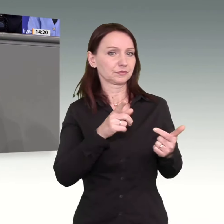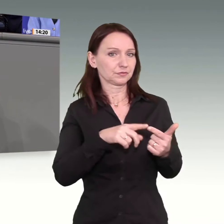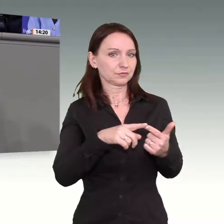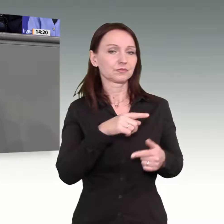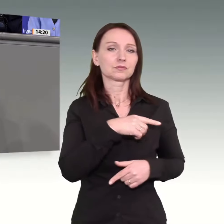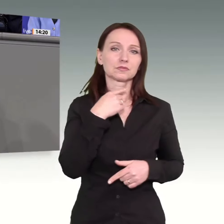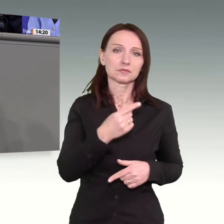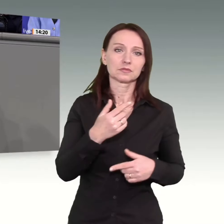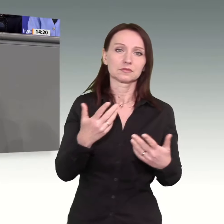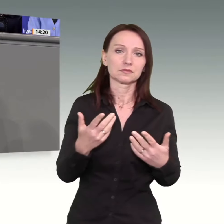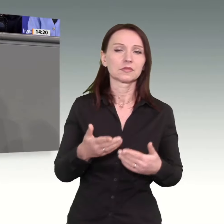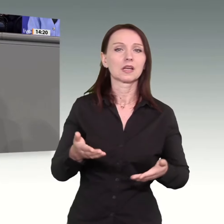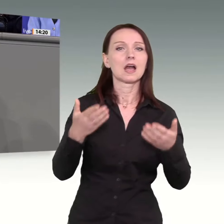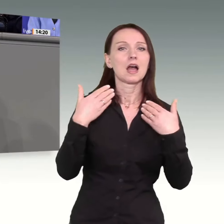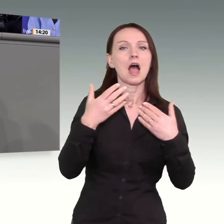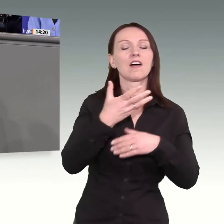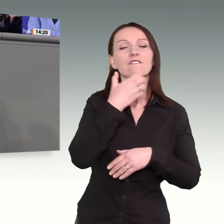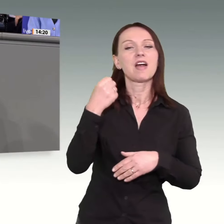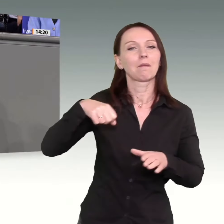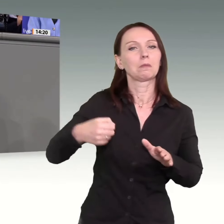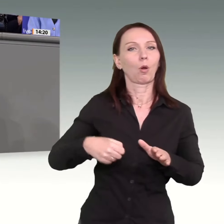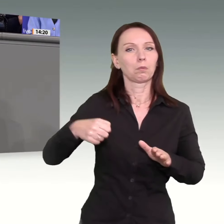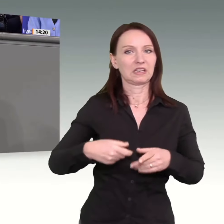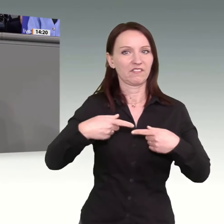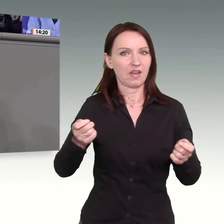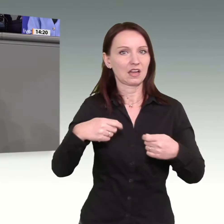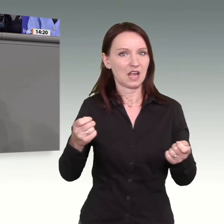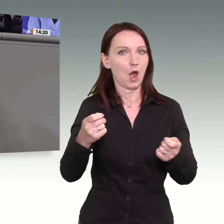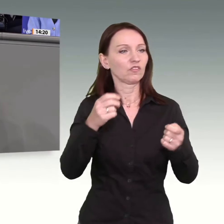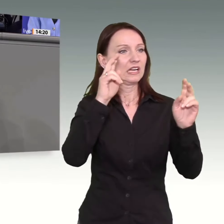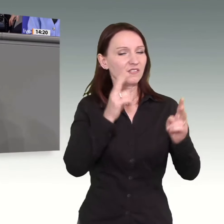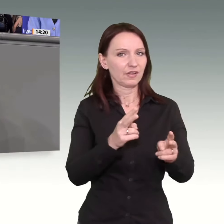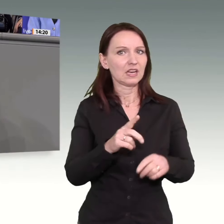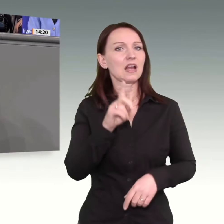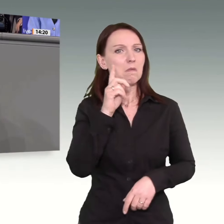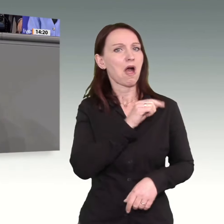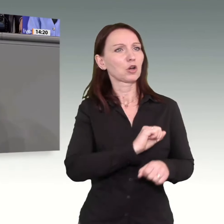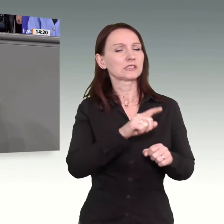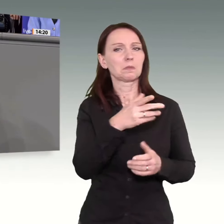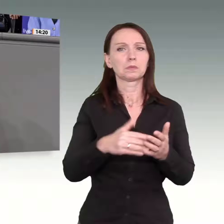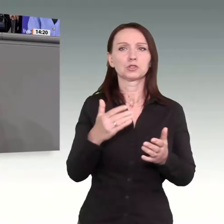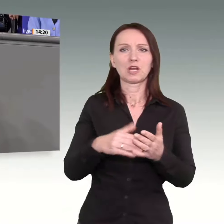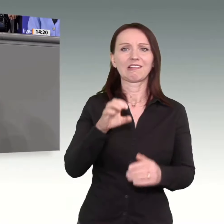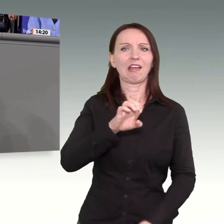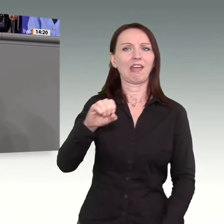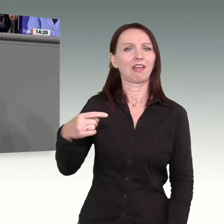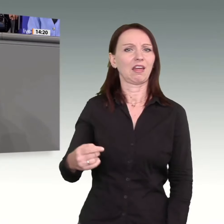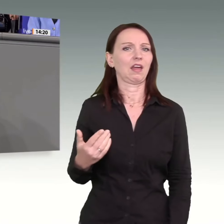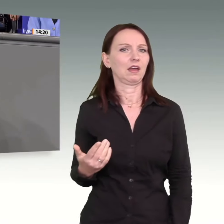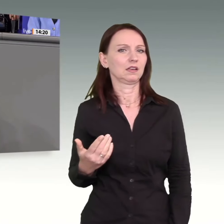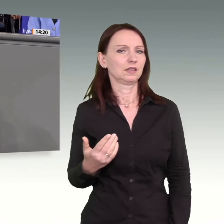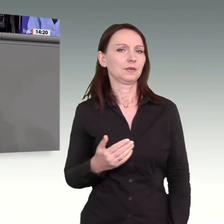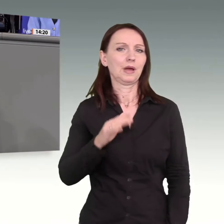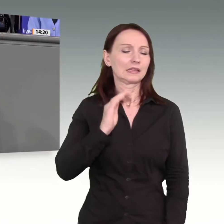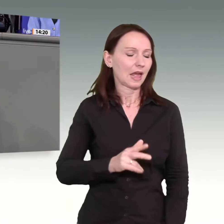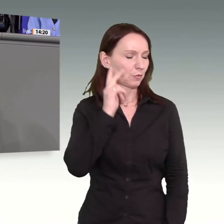Verkauf von Werbepumpen, beschweren Sie sich aber gleichzeitig über das GEG. Das, meine Herren, meine Damen